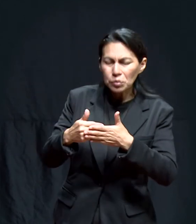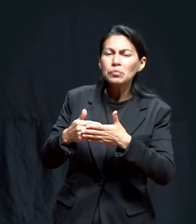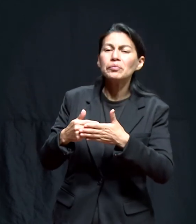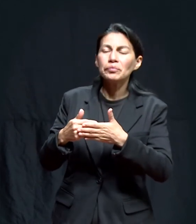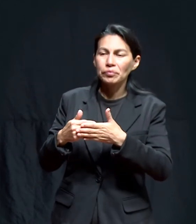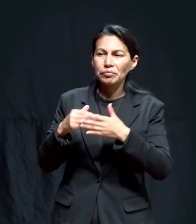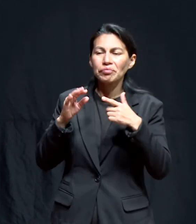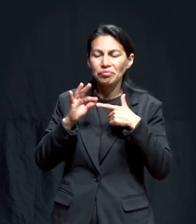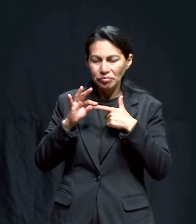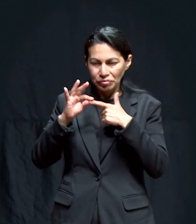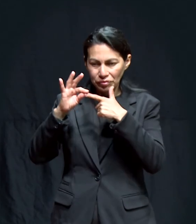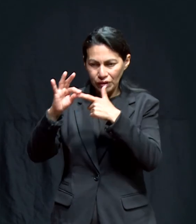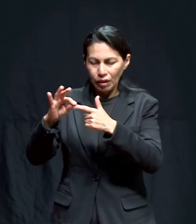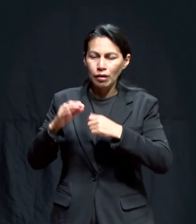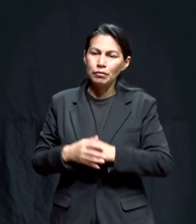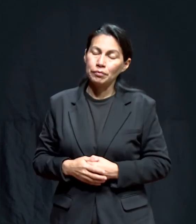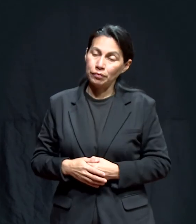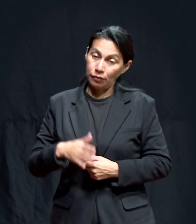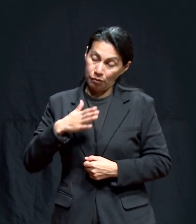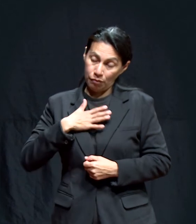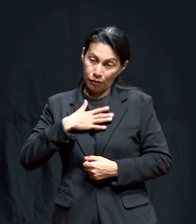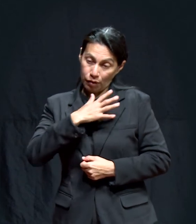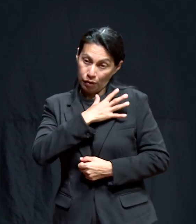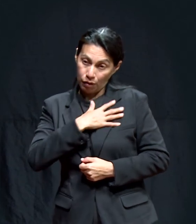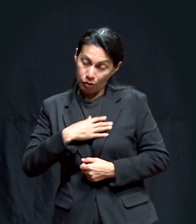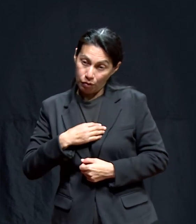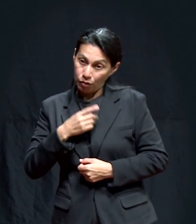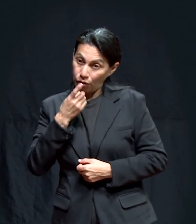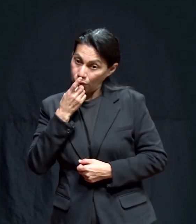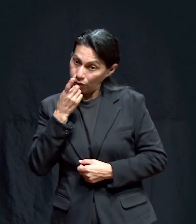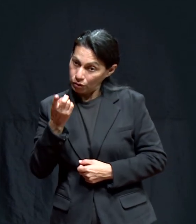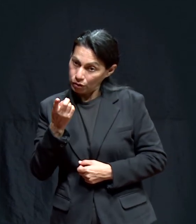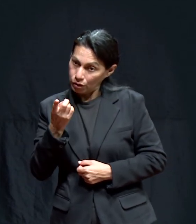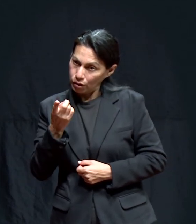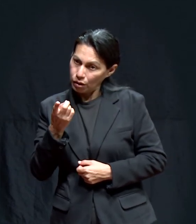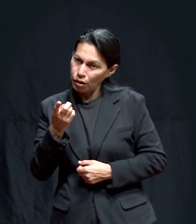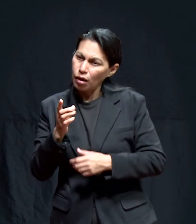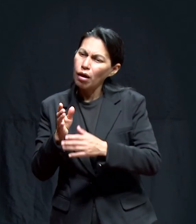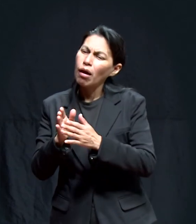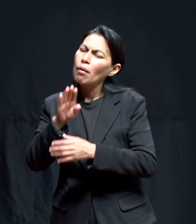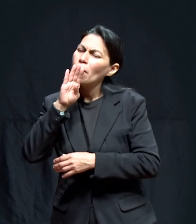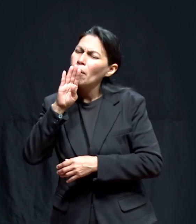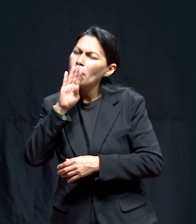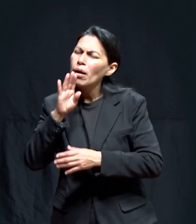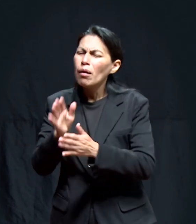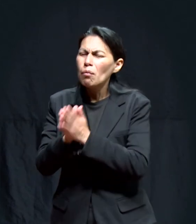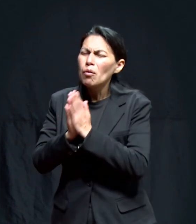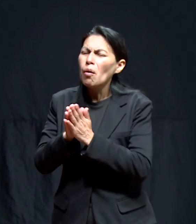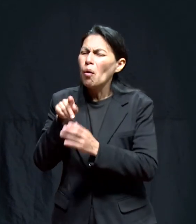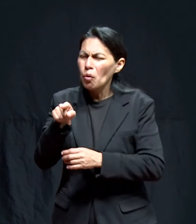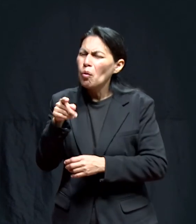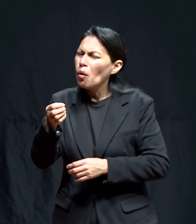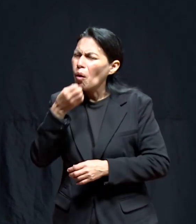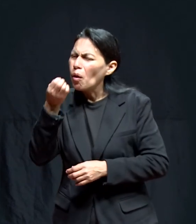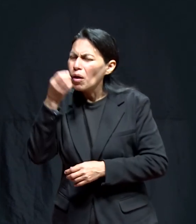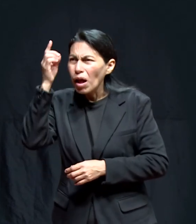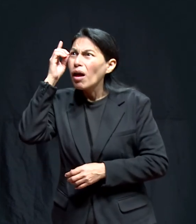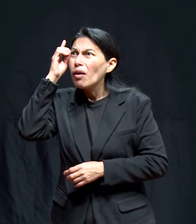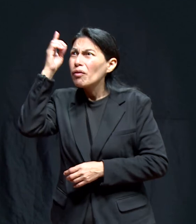amén. Dijeron a hijo, madre, ora tú porque a ti Dios si te oye.